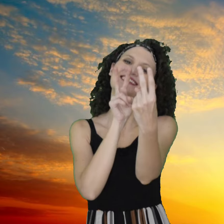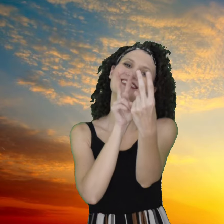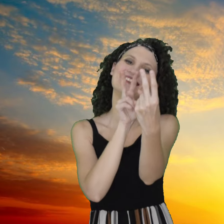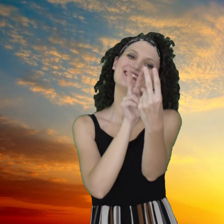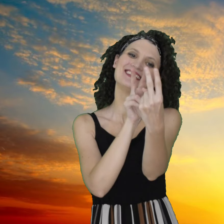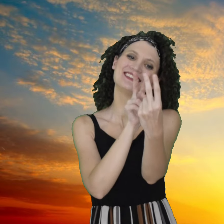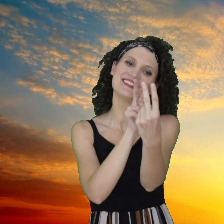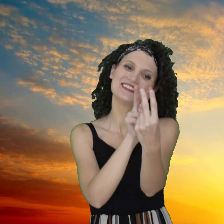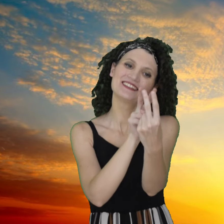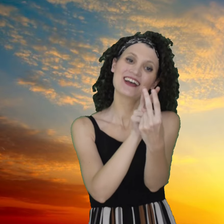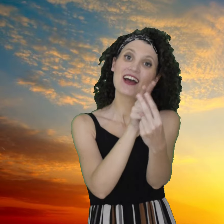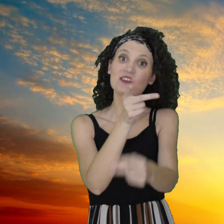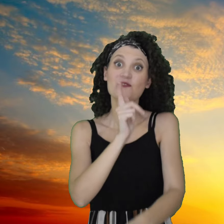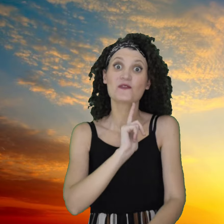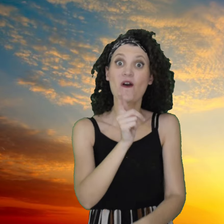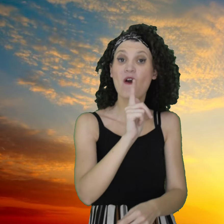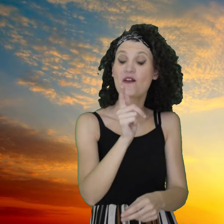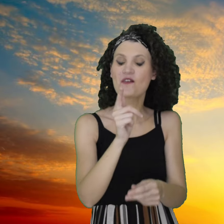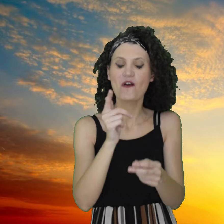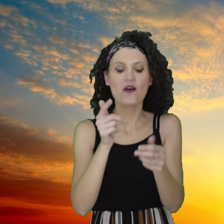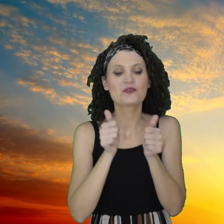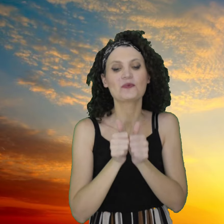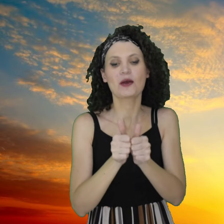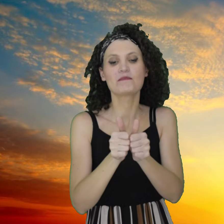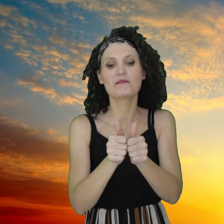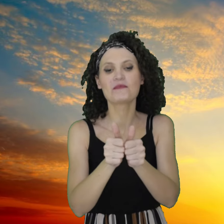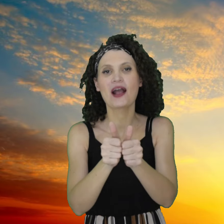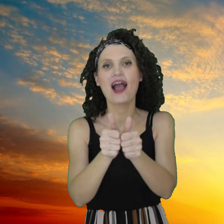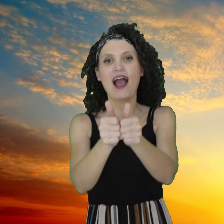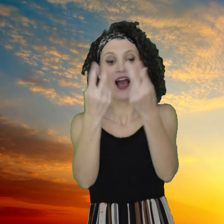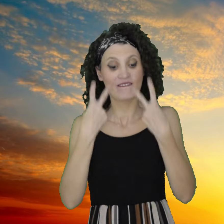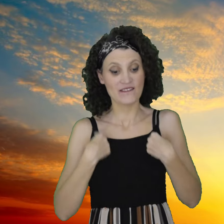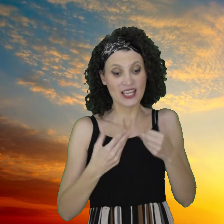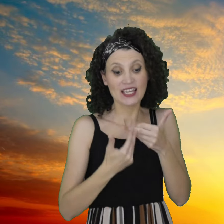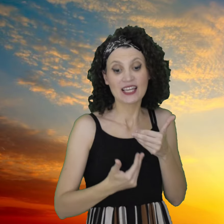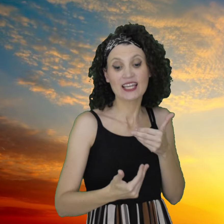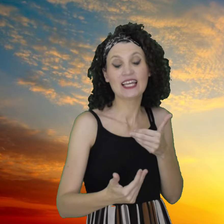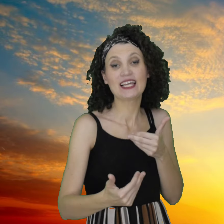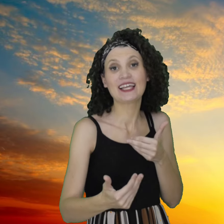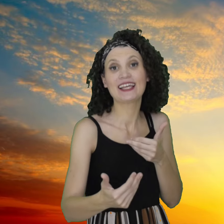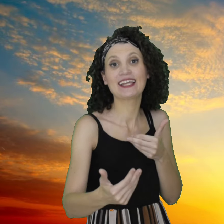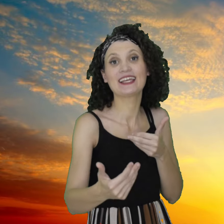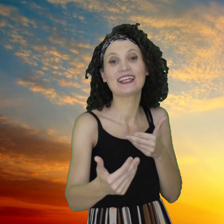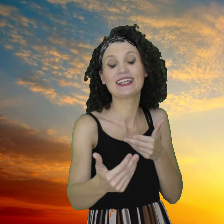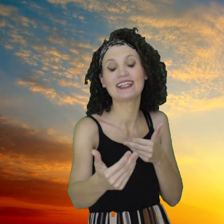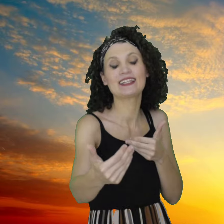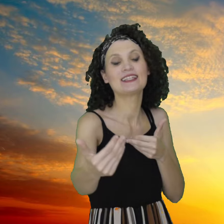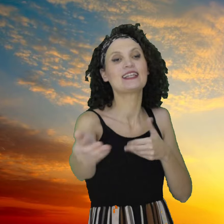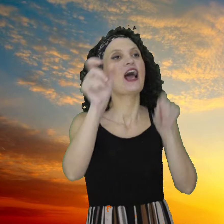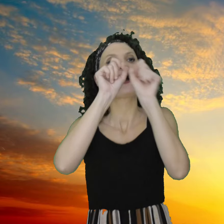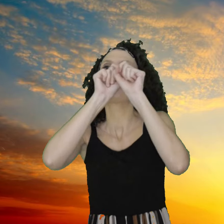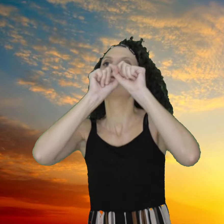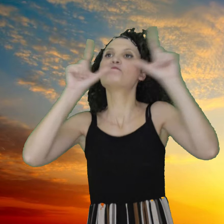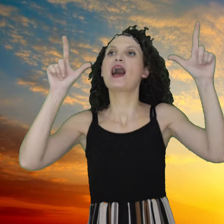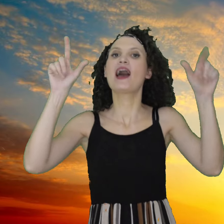a dare un senso E questa vita con te è un